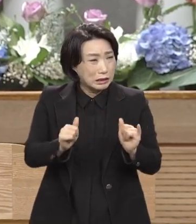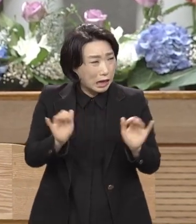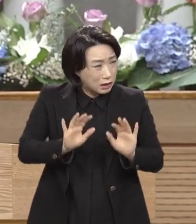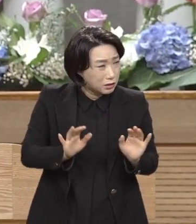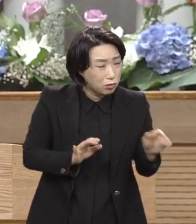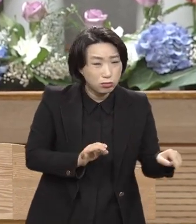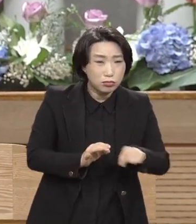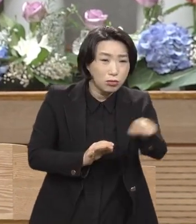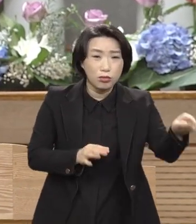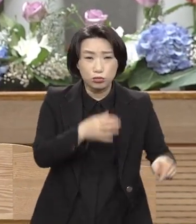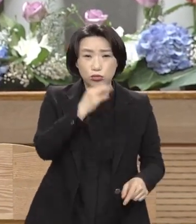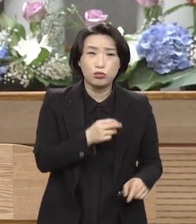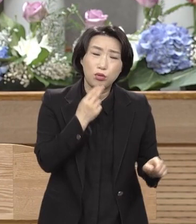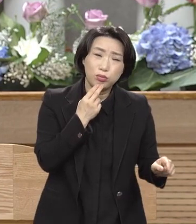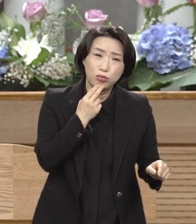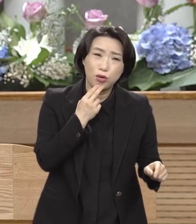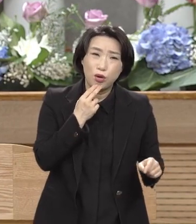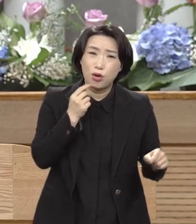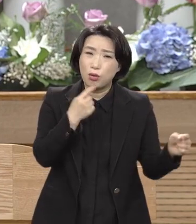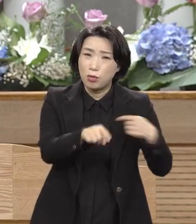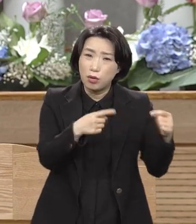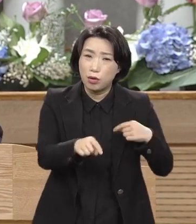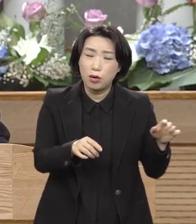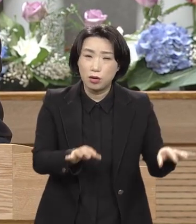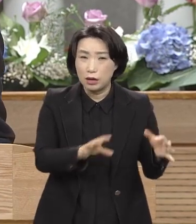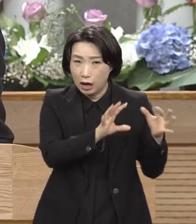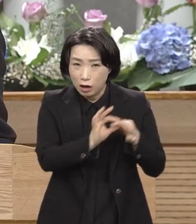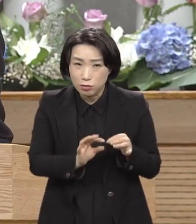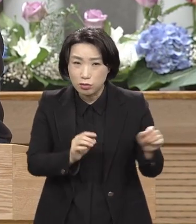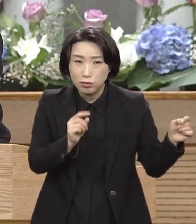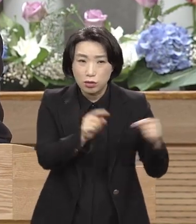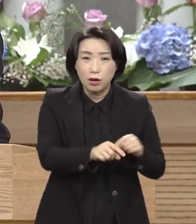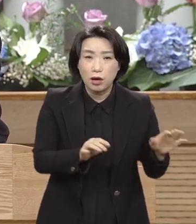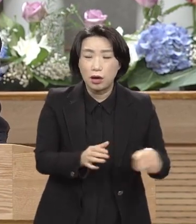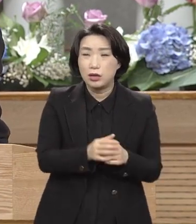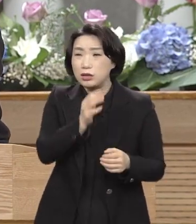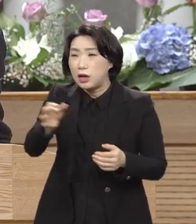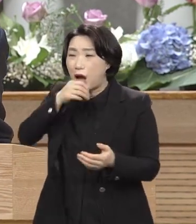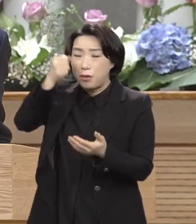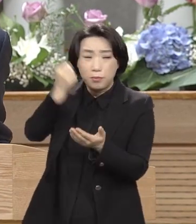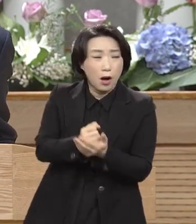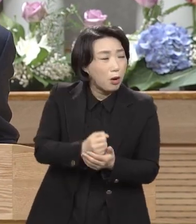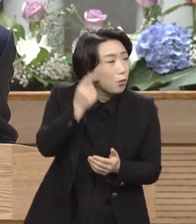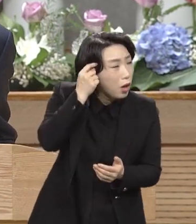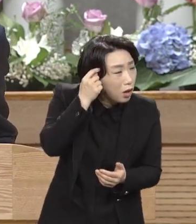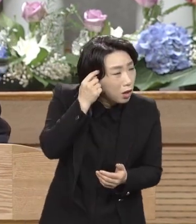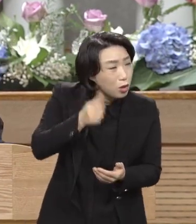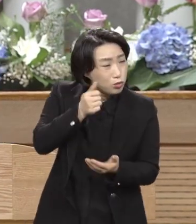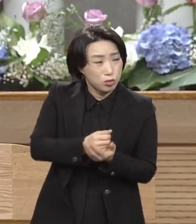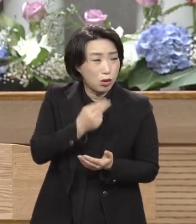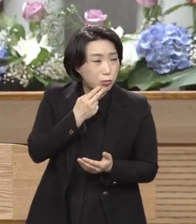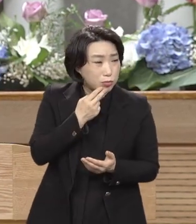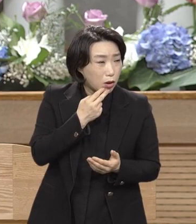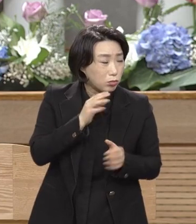없다는 거예요. 어쩌서 그를 십자가에 못 박아야 되느냐. 그런 죄가 없다고 해도 아무 효염이 없다는 거예요. 지금.